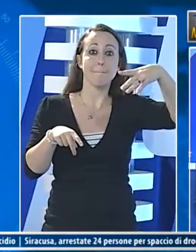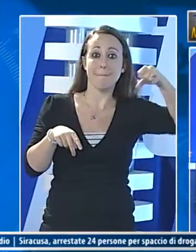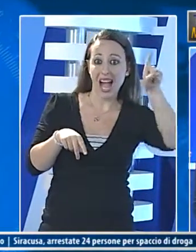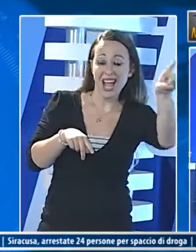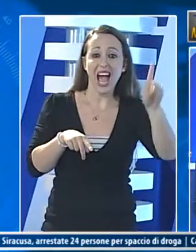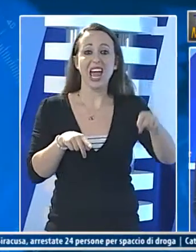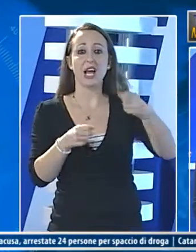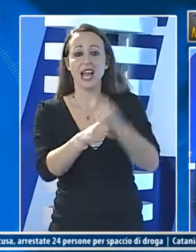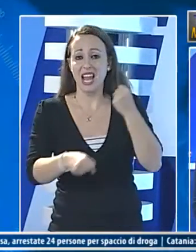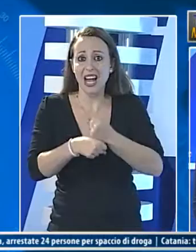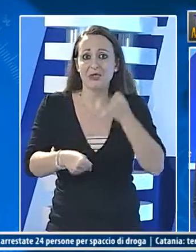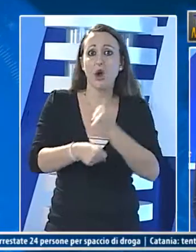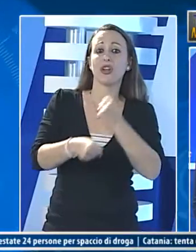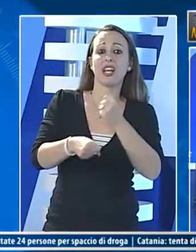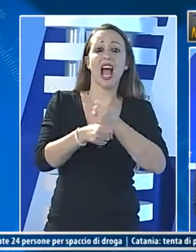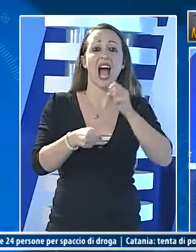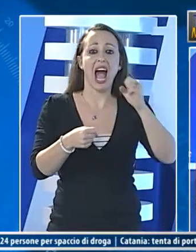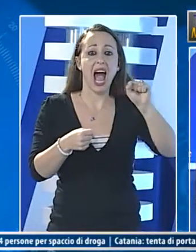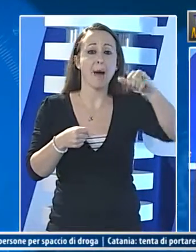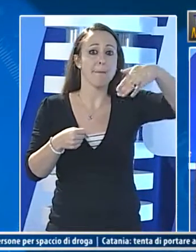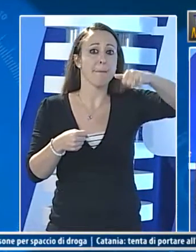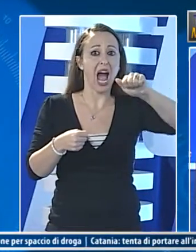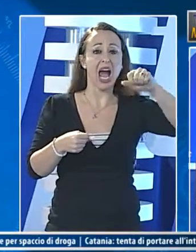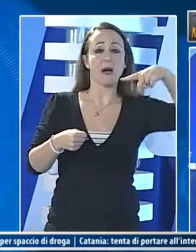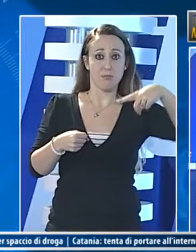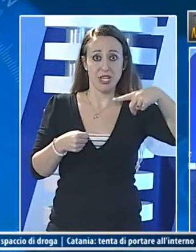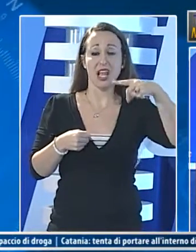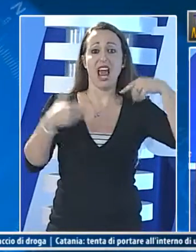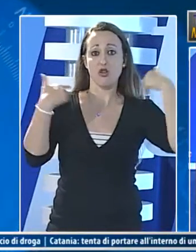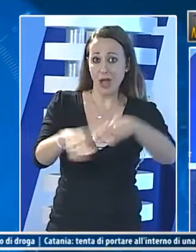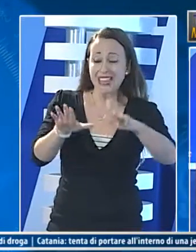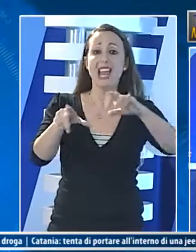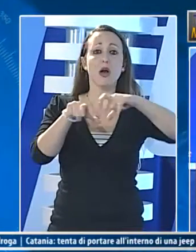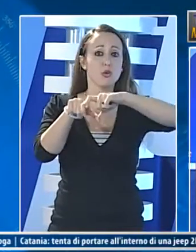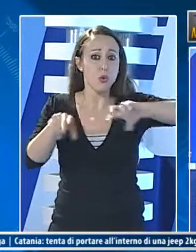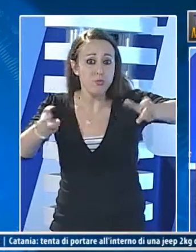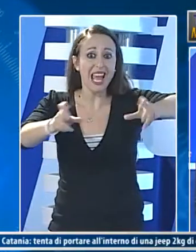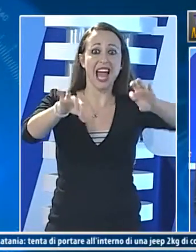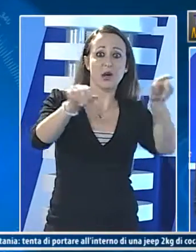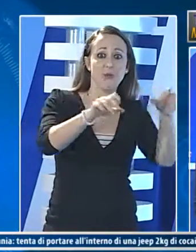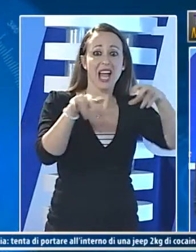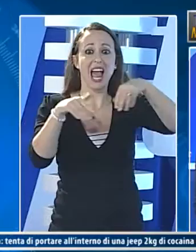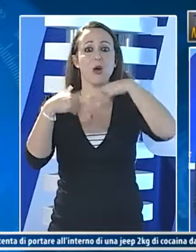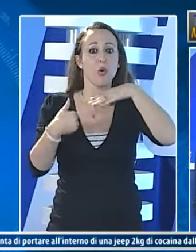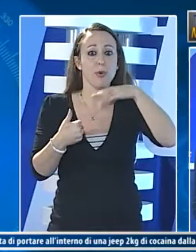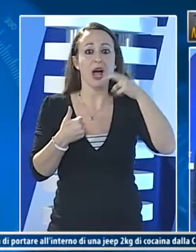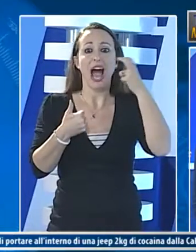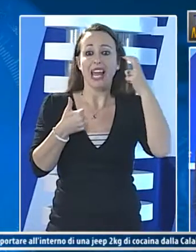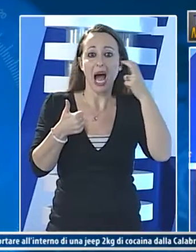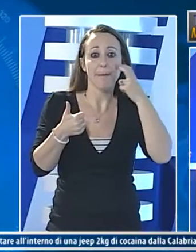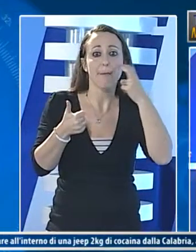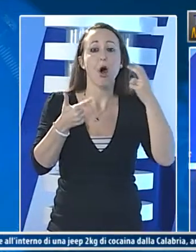definiti improrogabili dall'amap e che lasceranno a secco i rubinetti dei comuni di alcamo trappeto balestrate